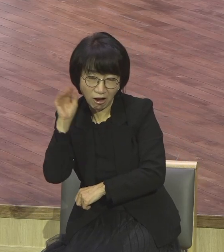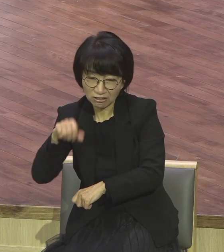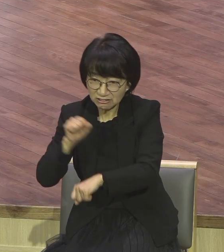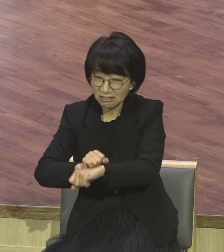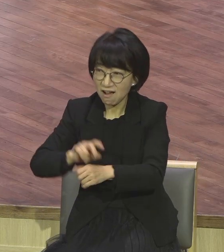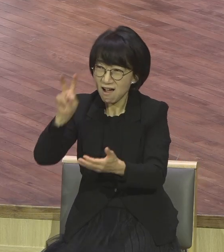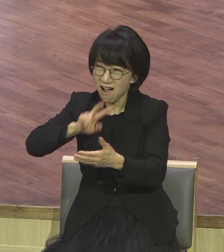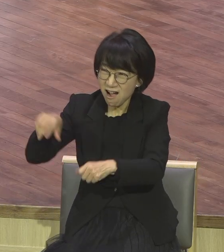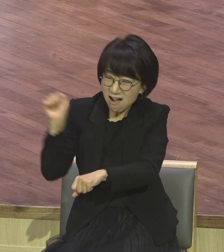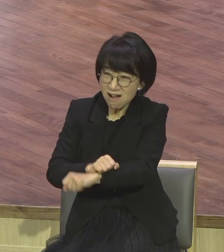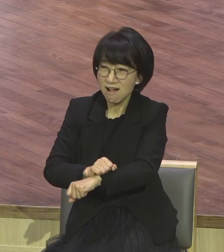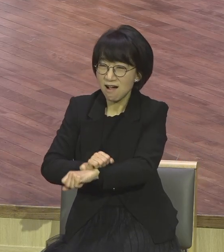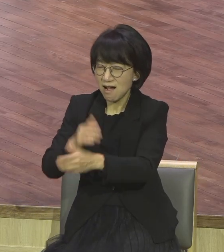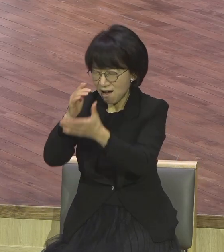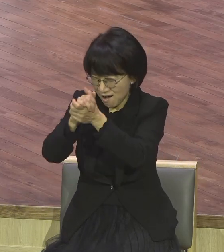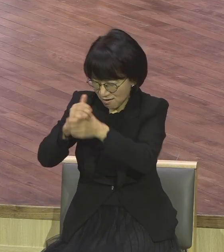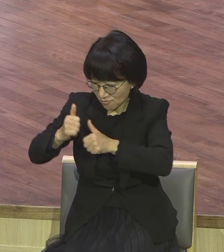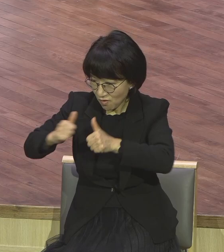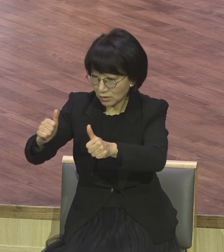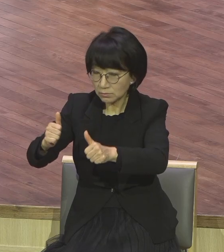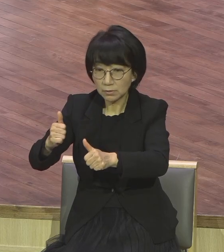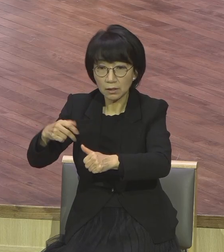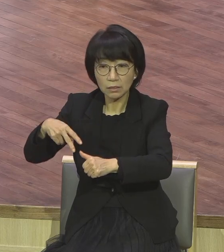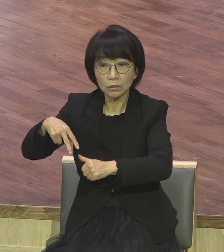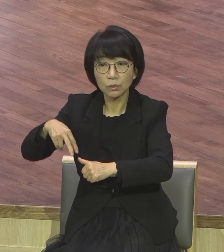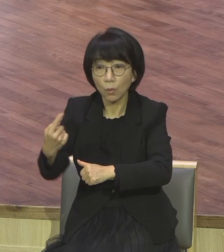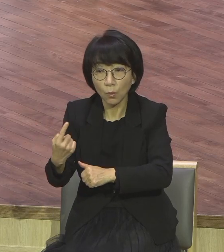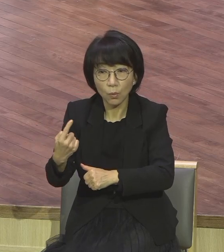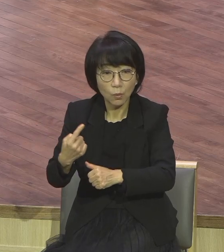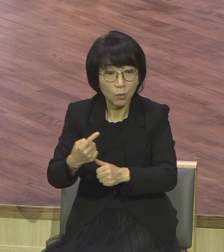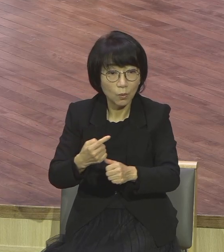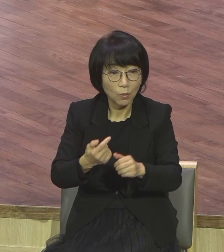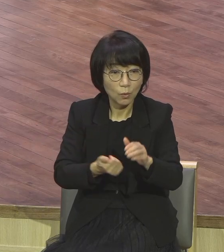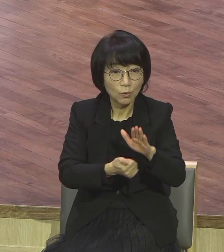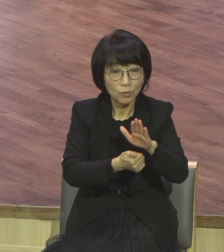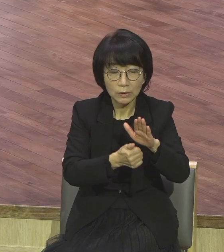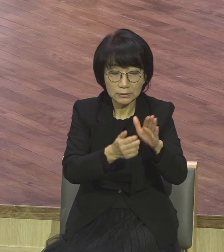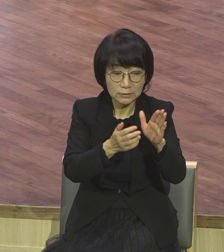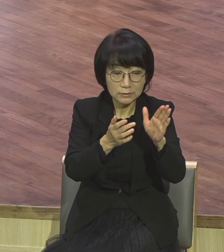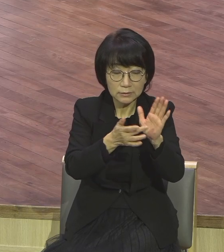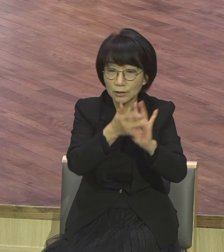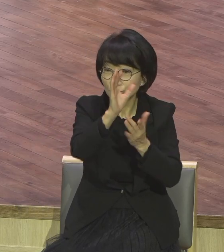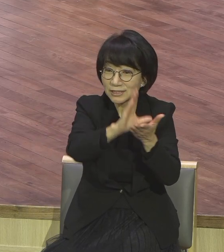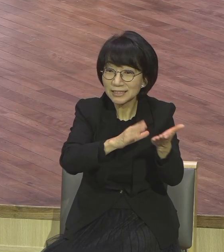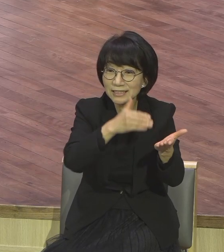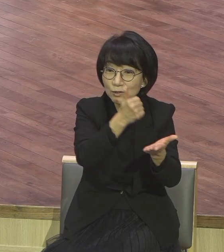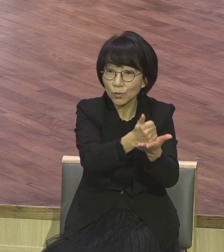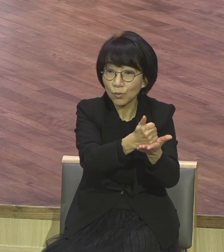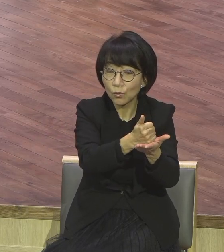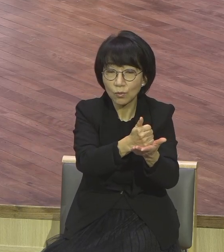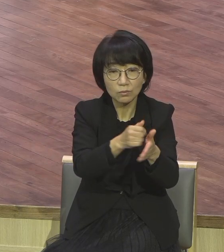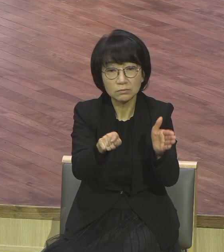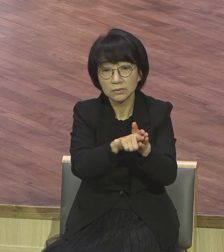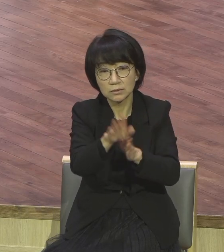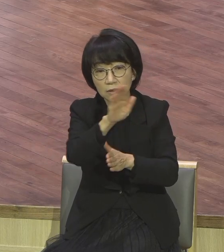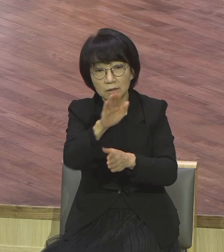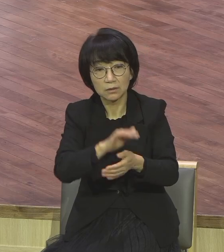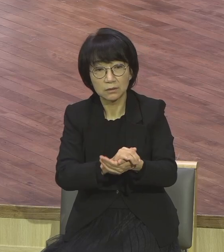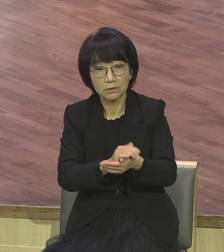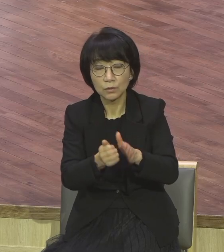무슨 말입니까 단순히 수치를 말한 것이 아니에요 정말 예수 그리스도만의 내